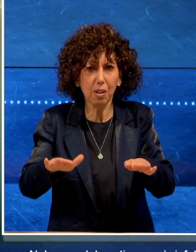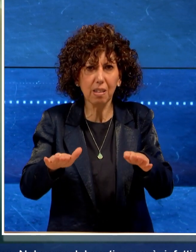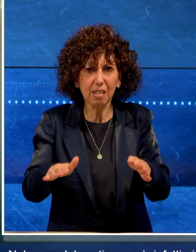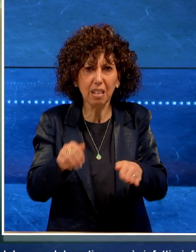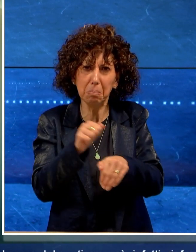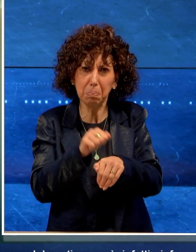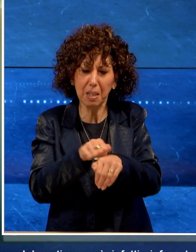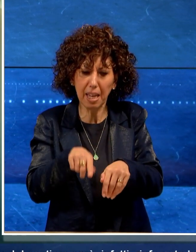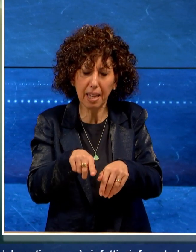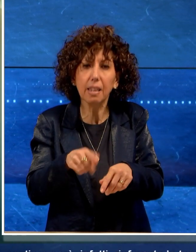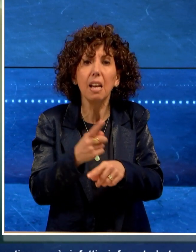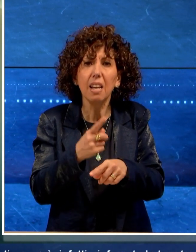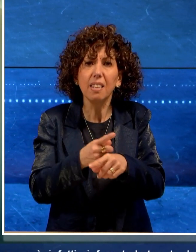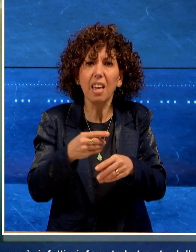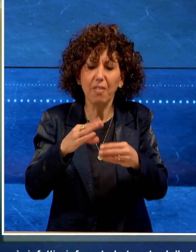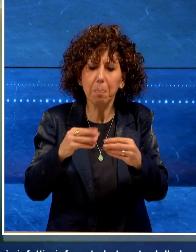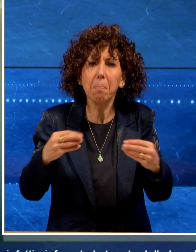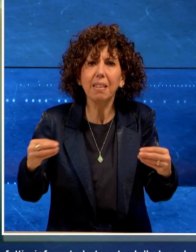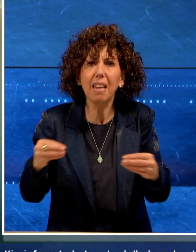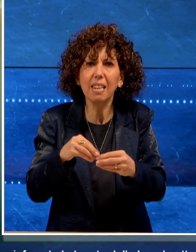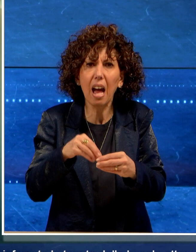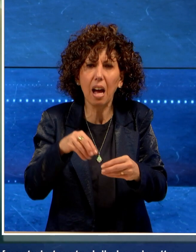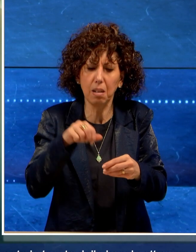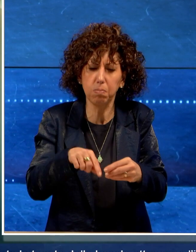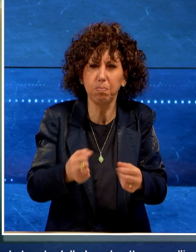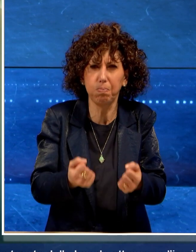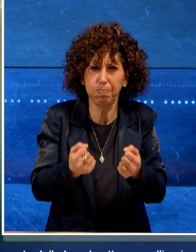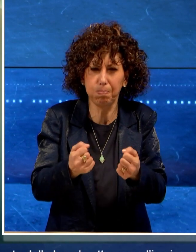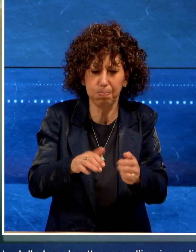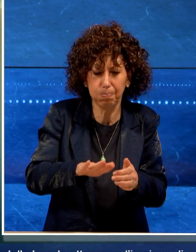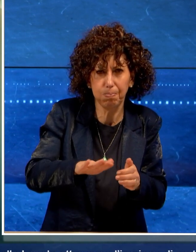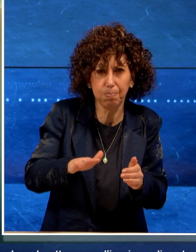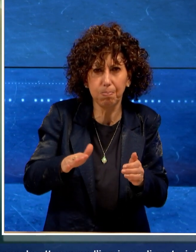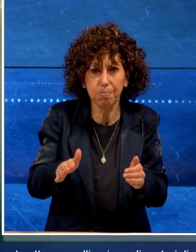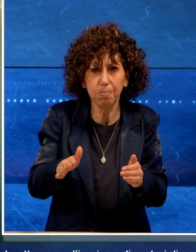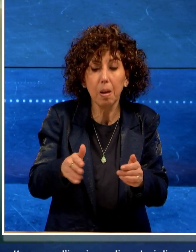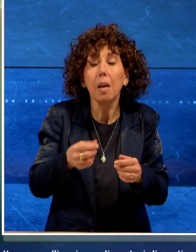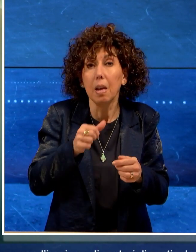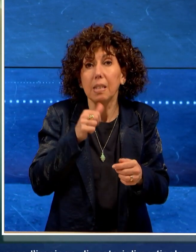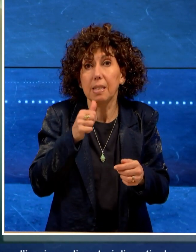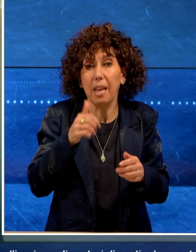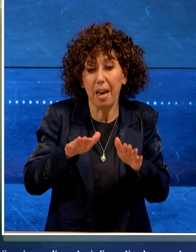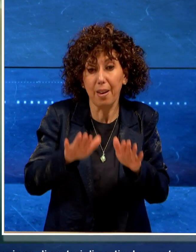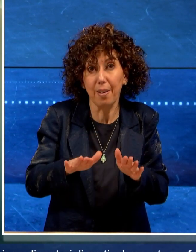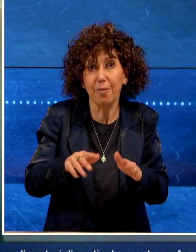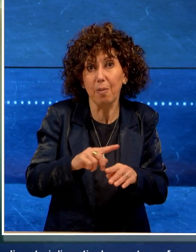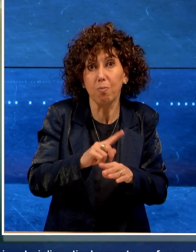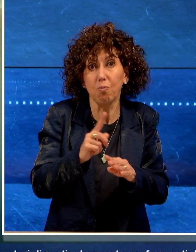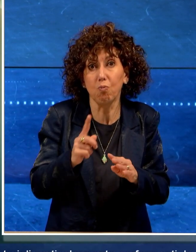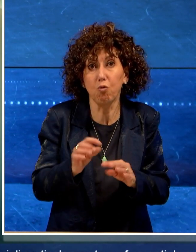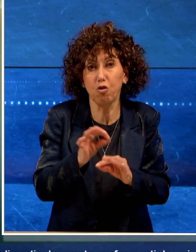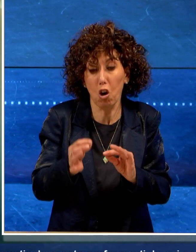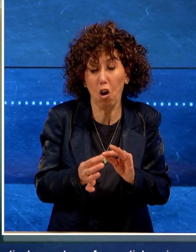attraverso l'impiego di materiali performanti la cui posa necessita di qualche giorno